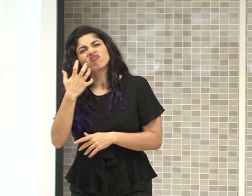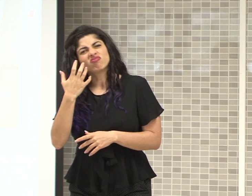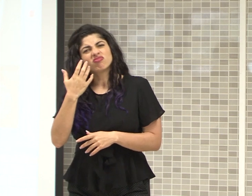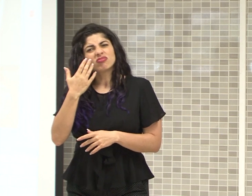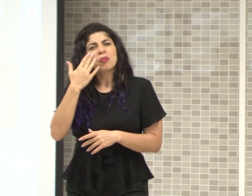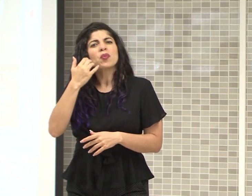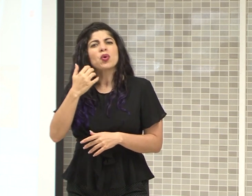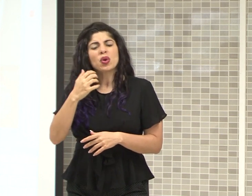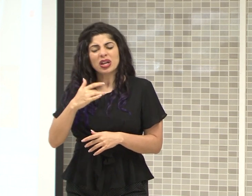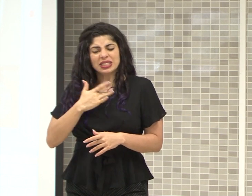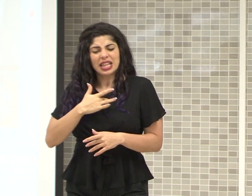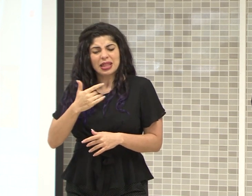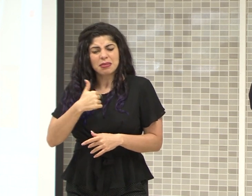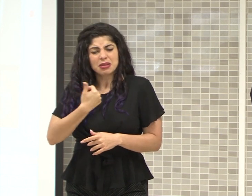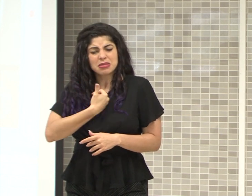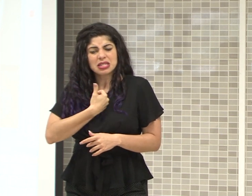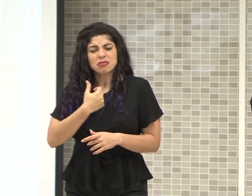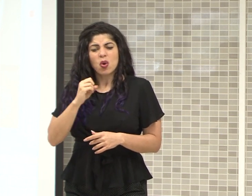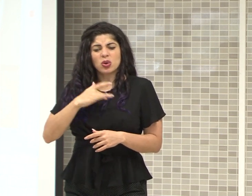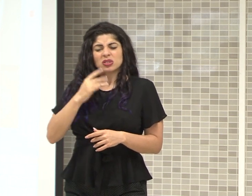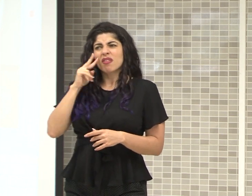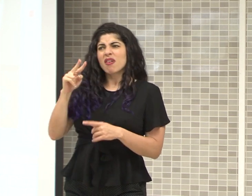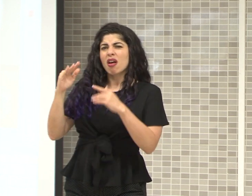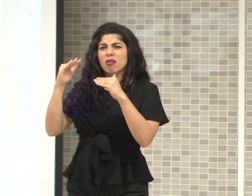generar también el sentimiento, o la desigualdad.